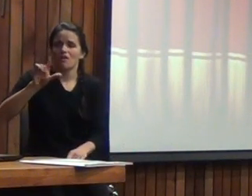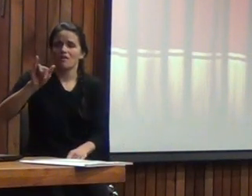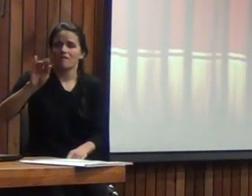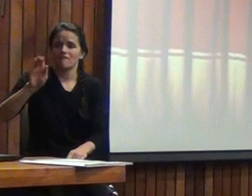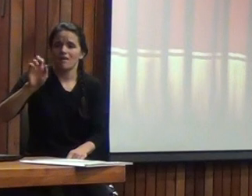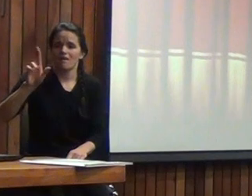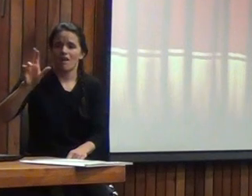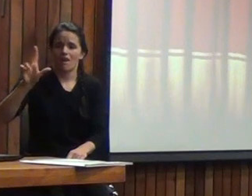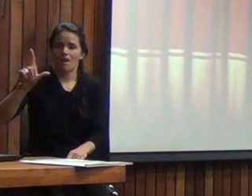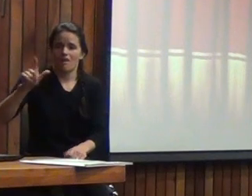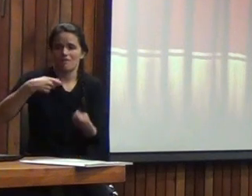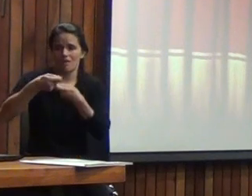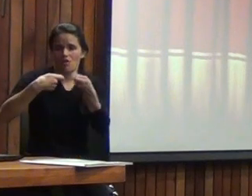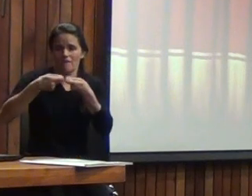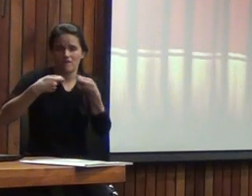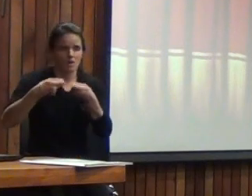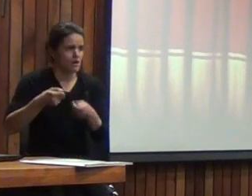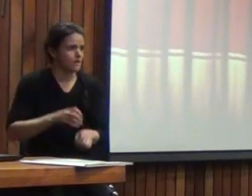neoliberal